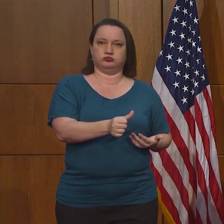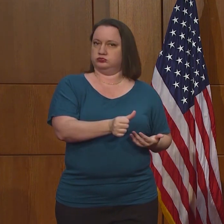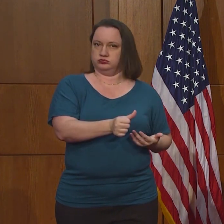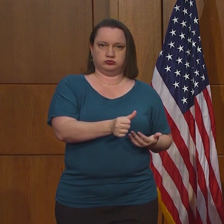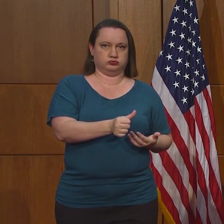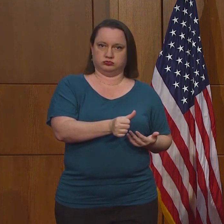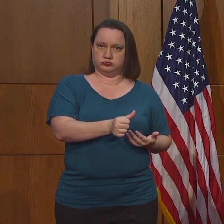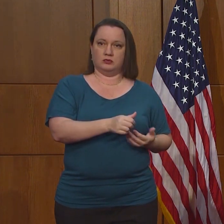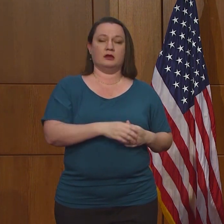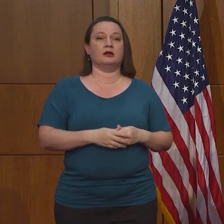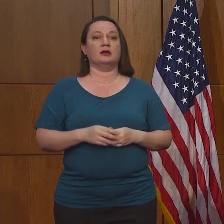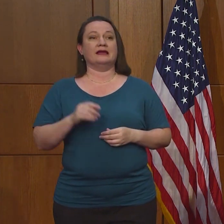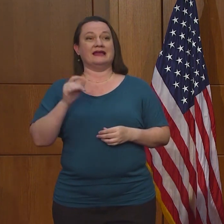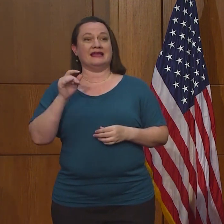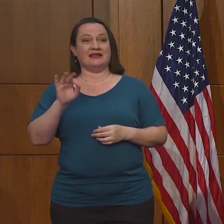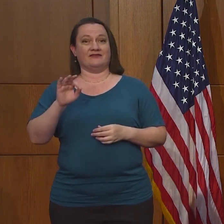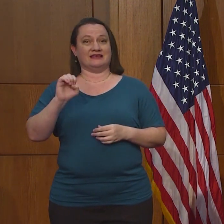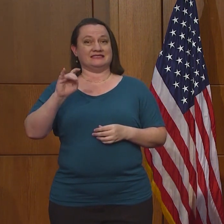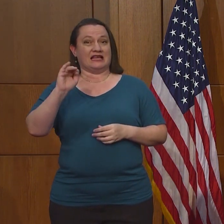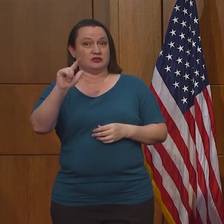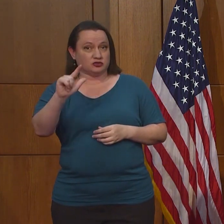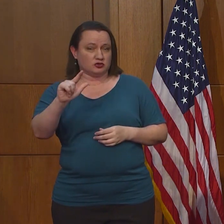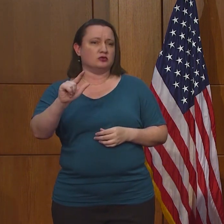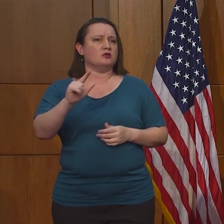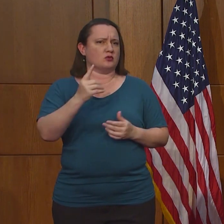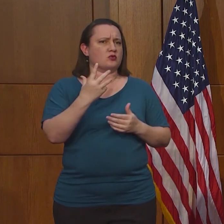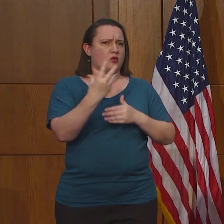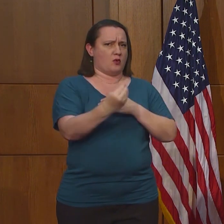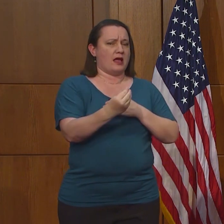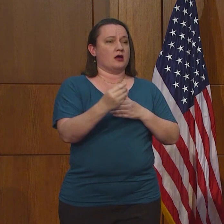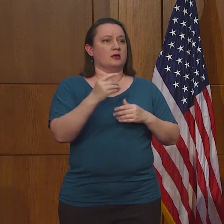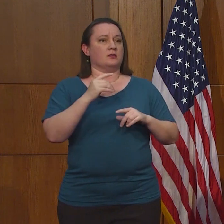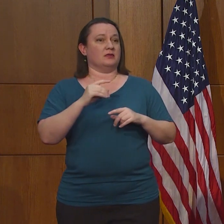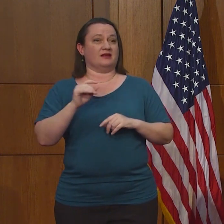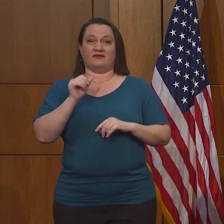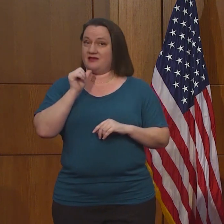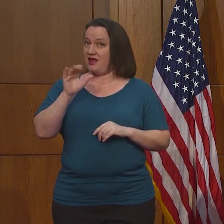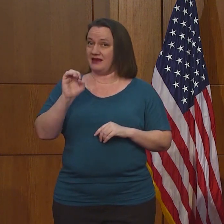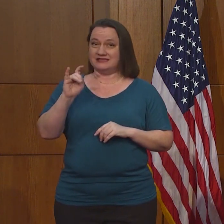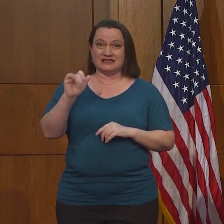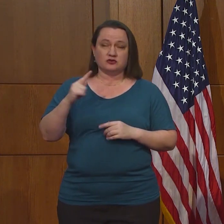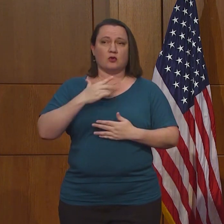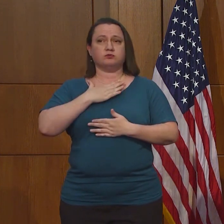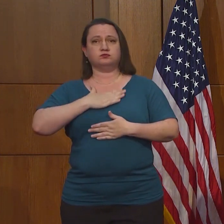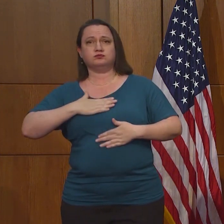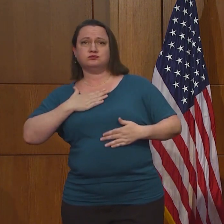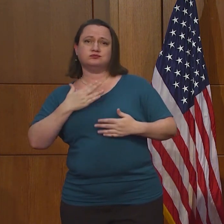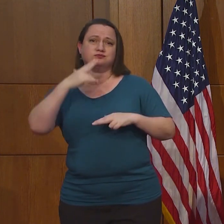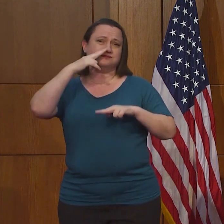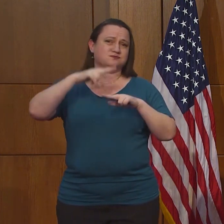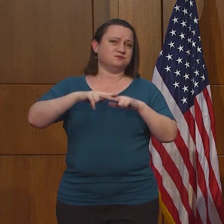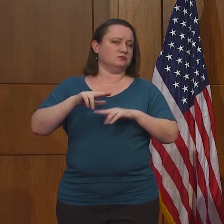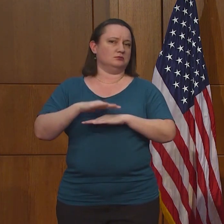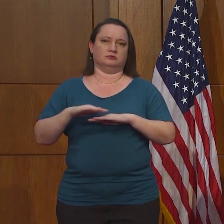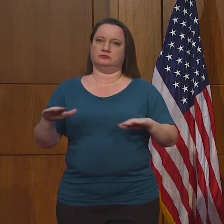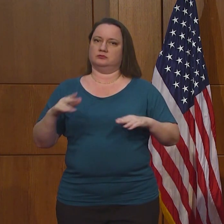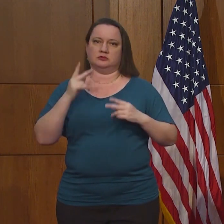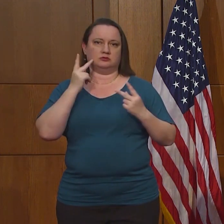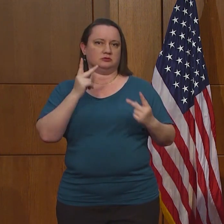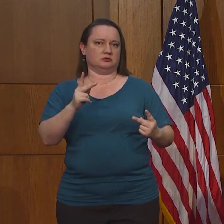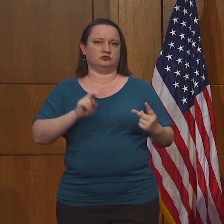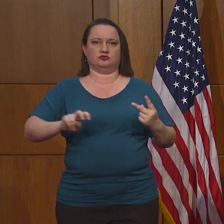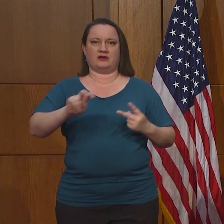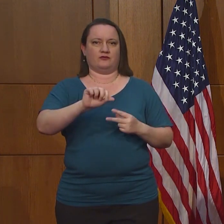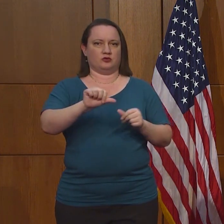quédate en casa. Si son trabajadores esenciales, pueden salir, pero no esperamos que la gente viaje en esas áreas.